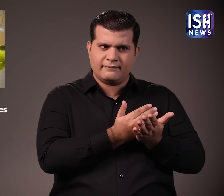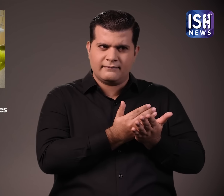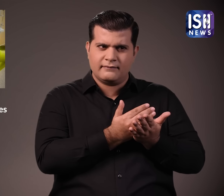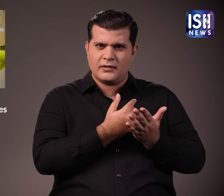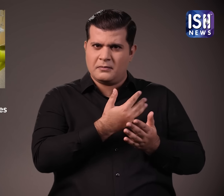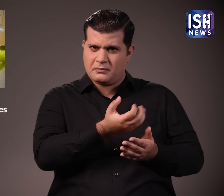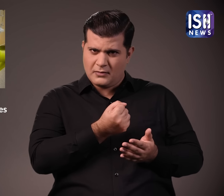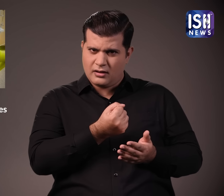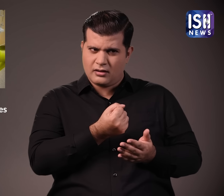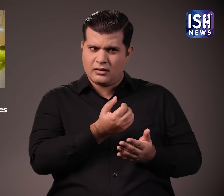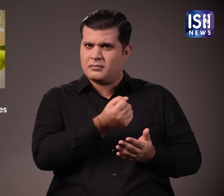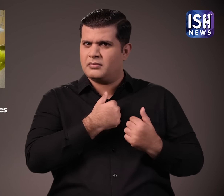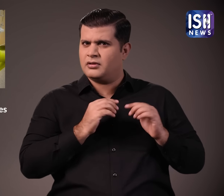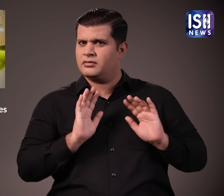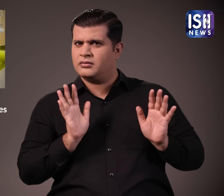के लिए अच्छा है या नहीं